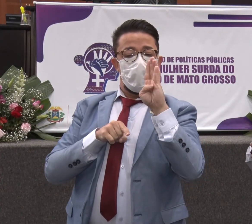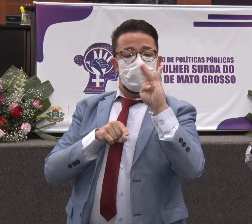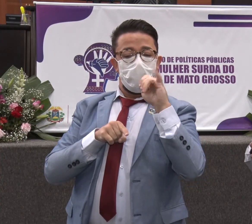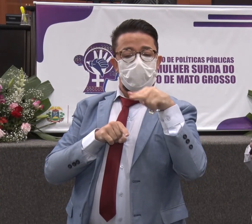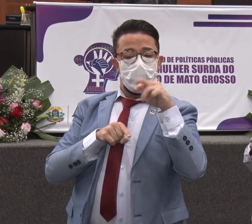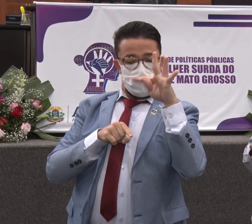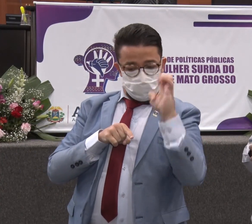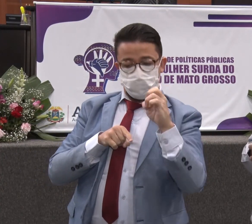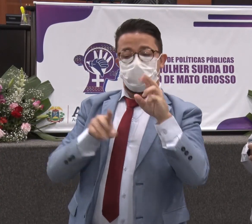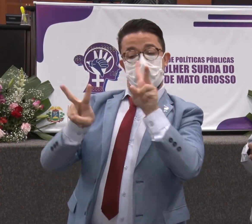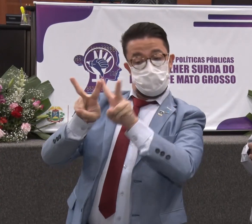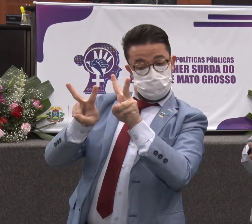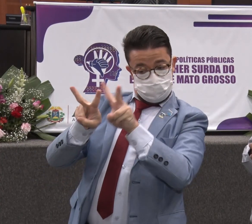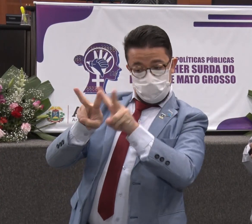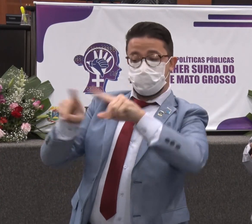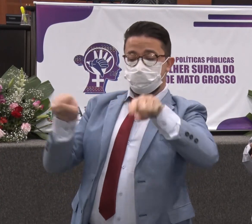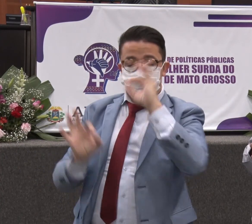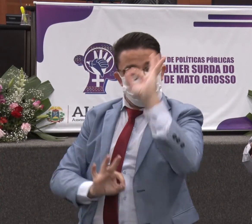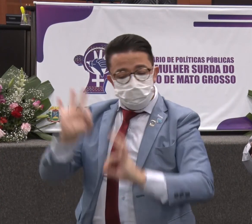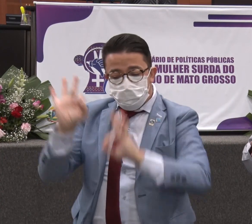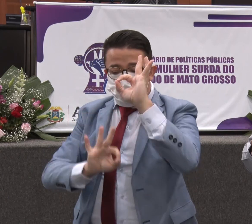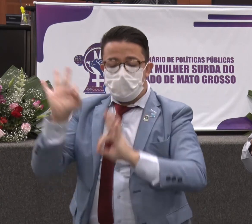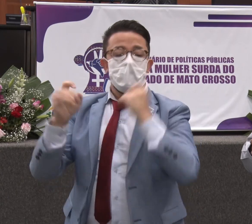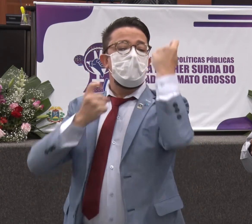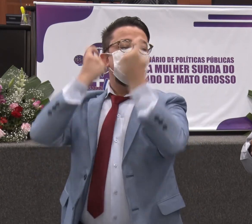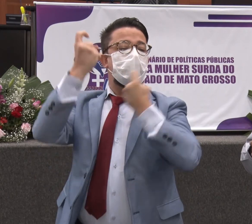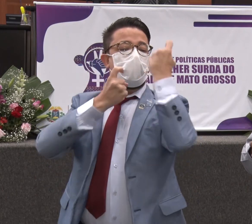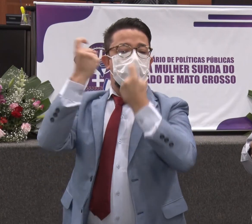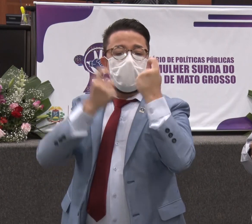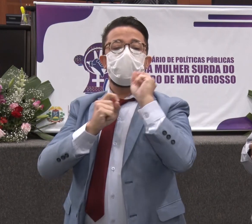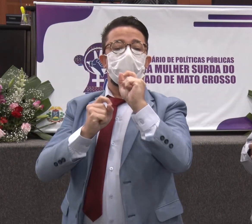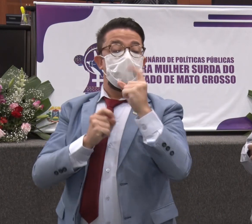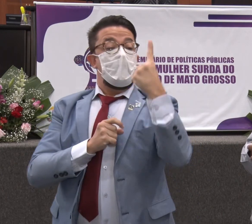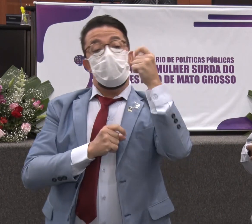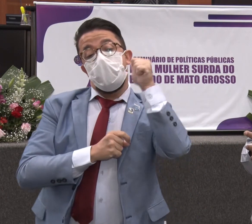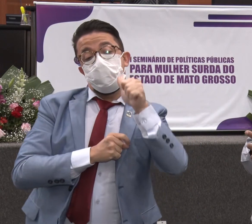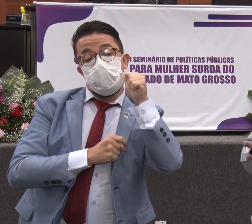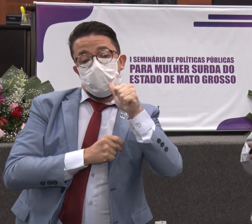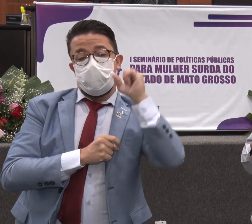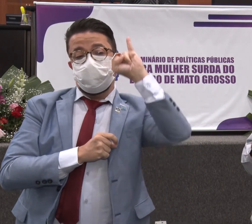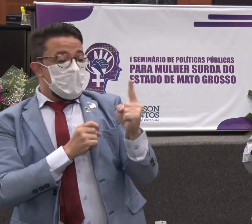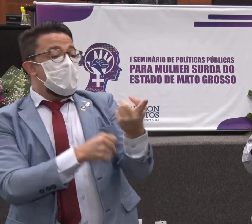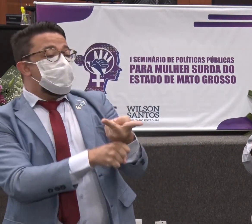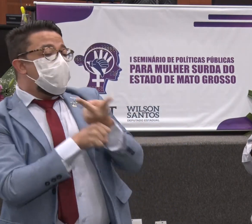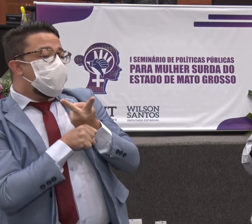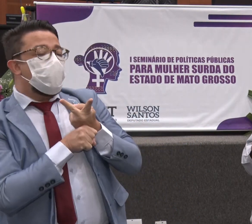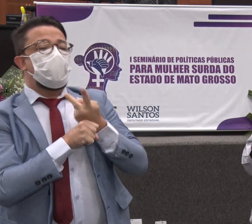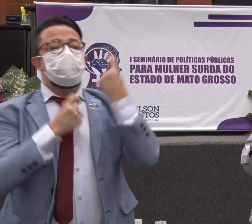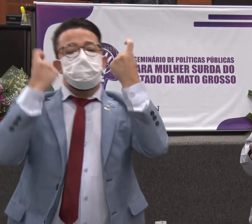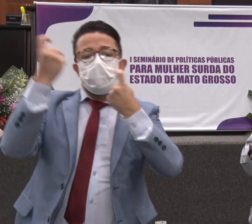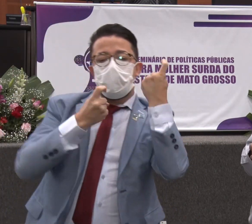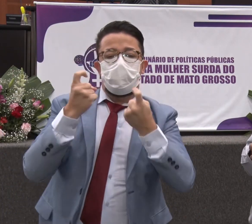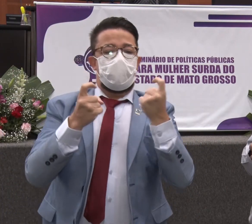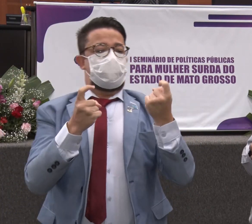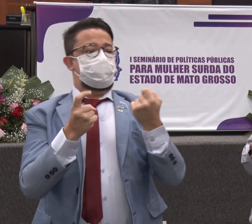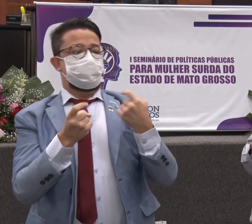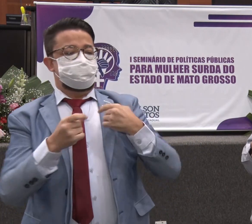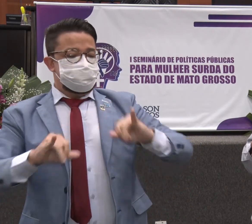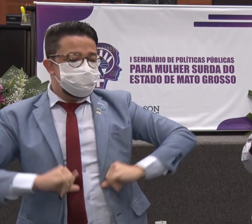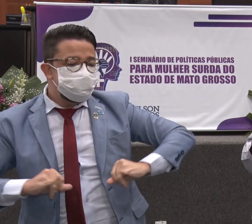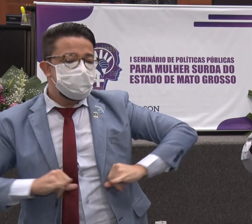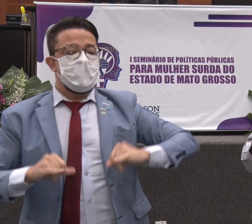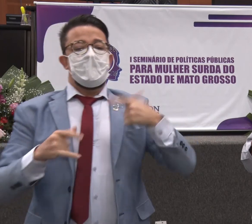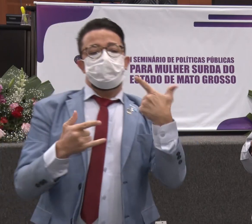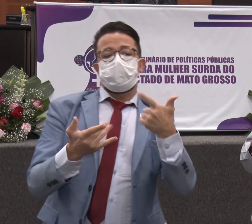que está sendo feito aqui, essas discussões, com a organização e o apoio do deputado estadual Wilson Santos,